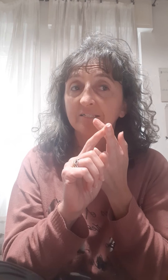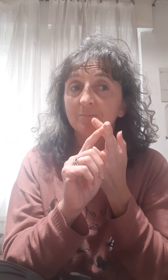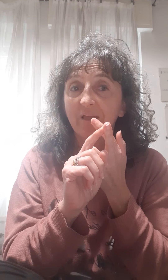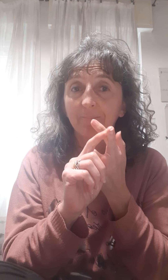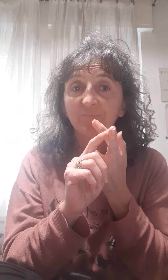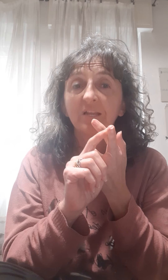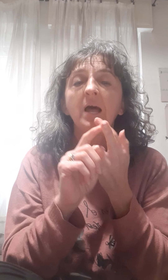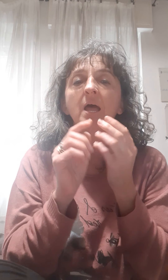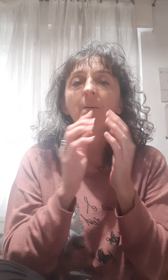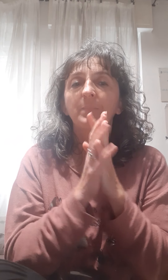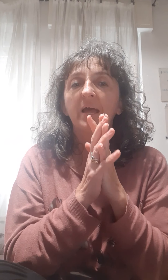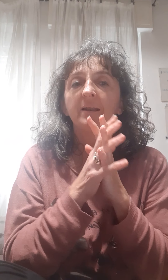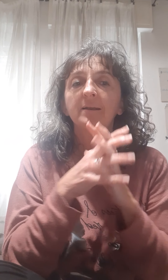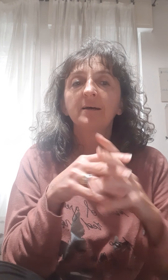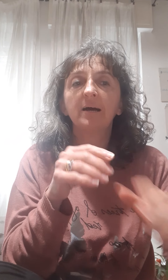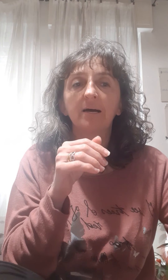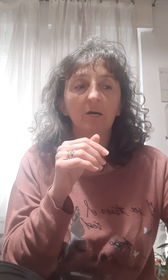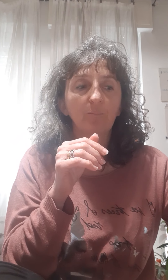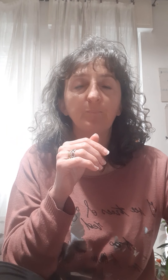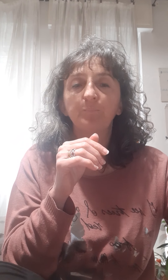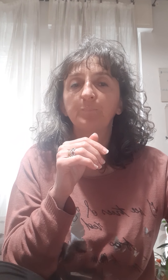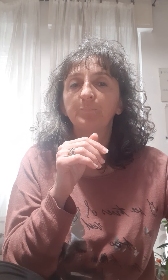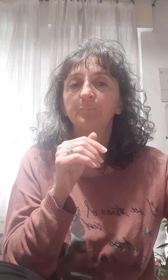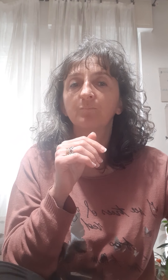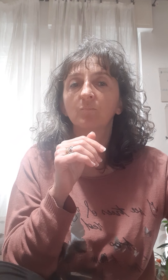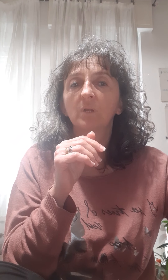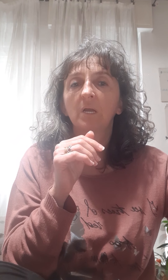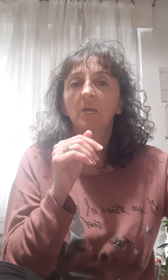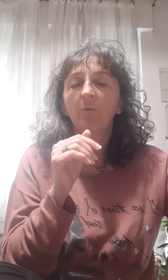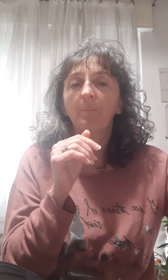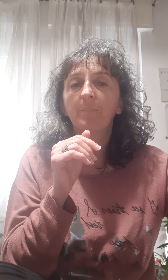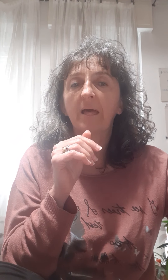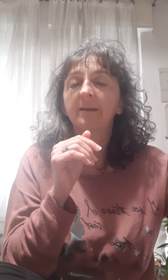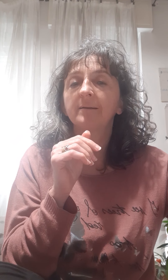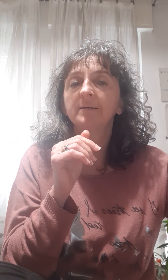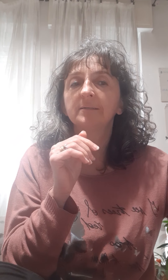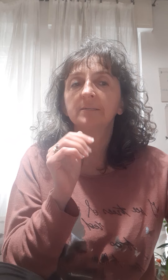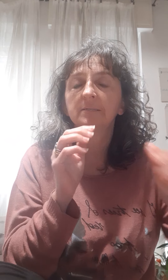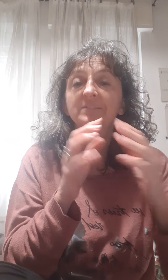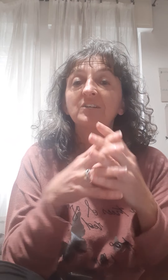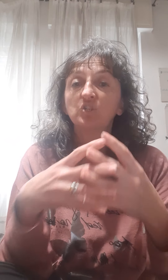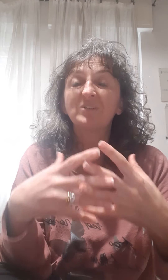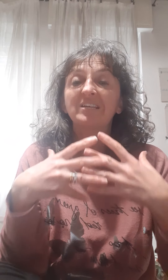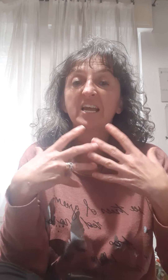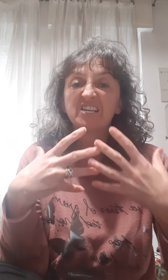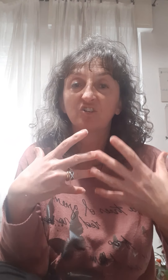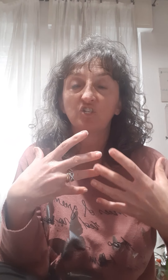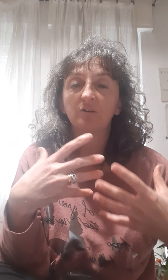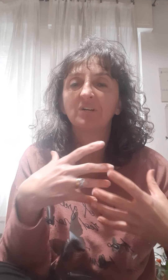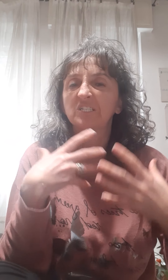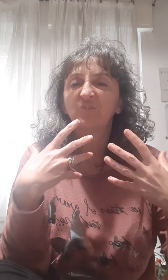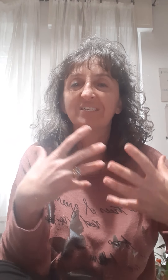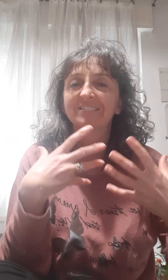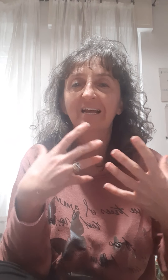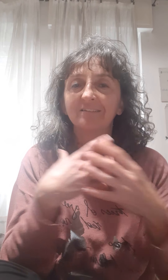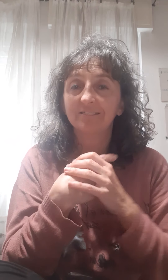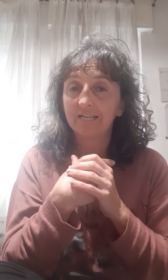di menta per darci questa energia, una sferzata di